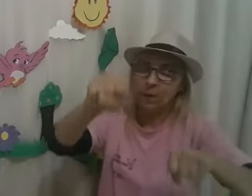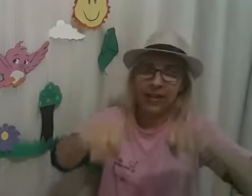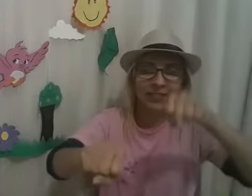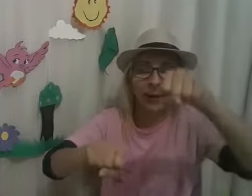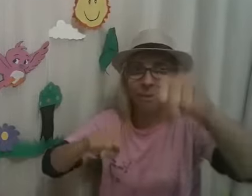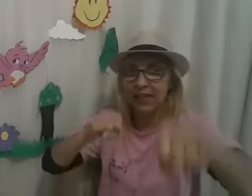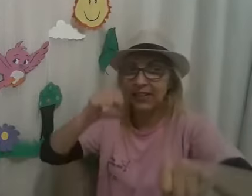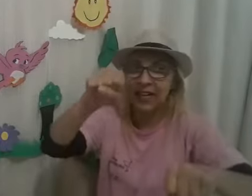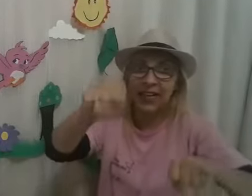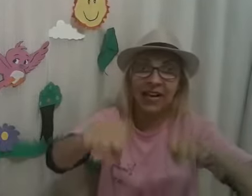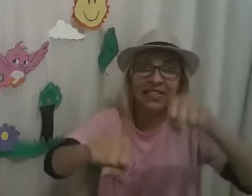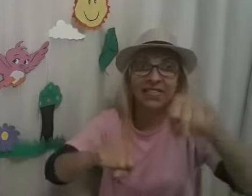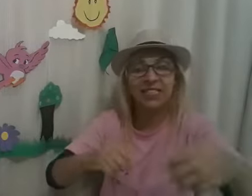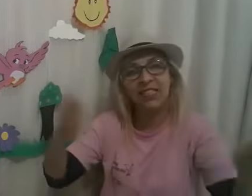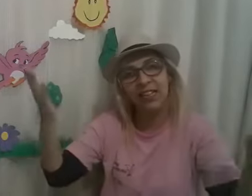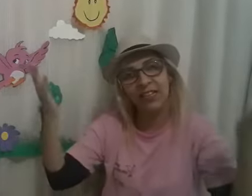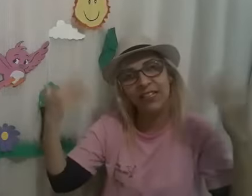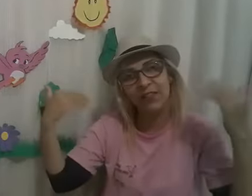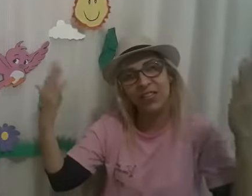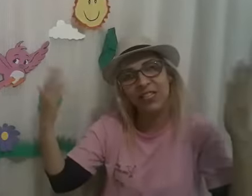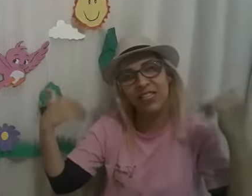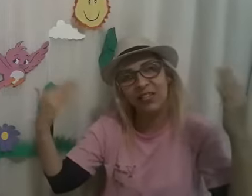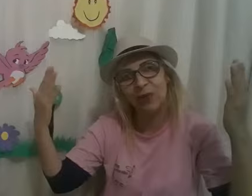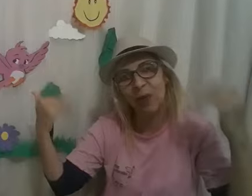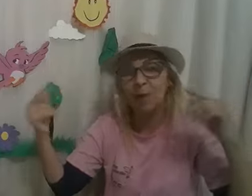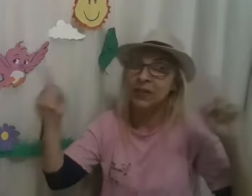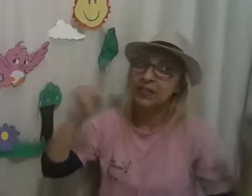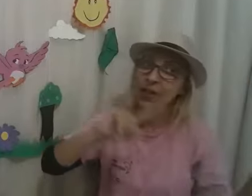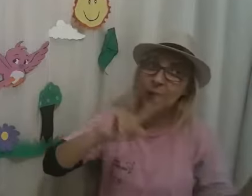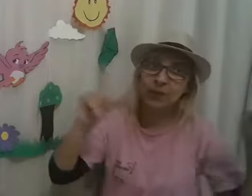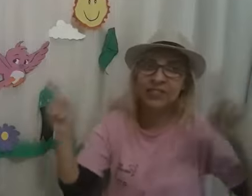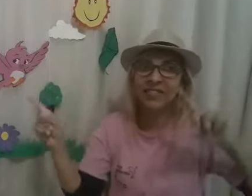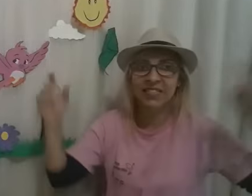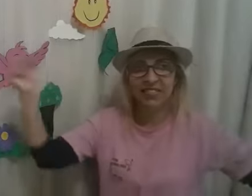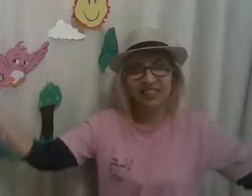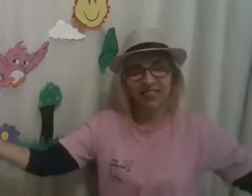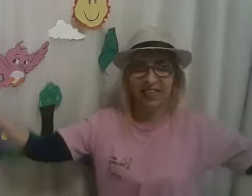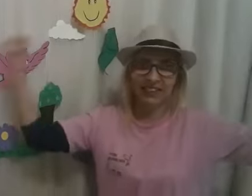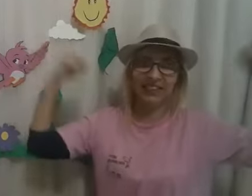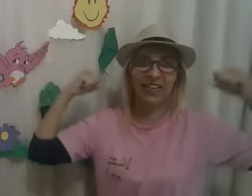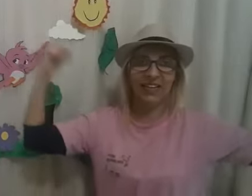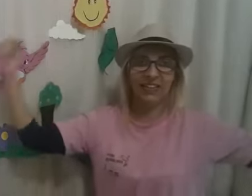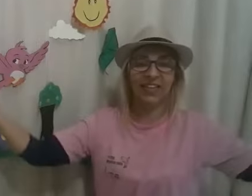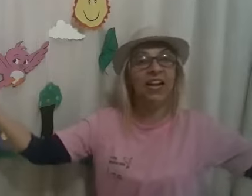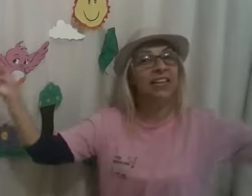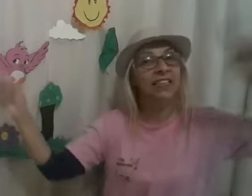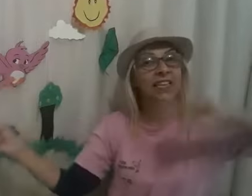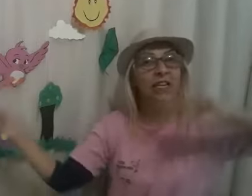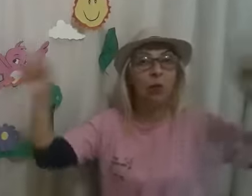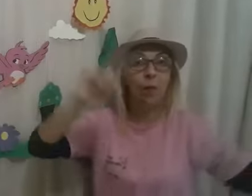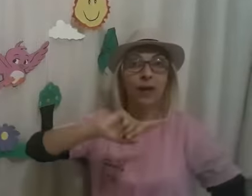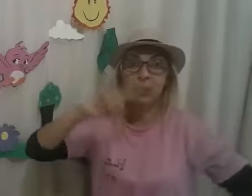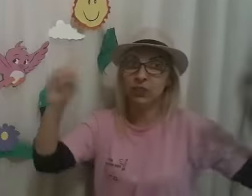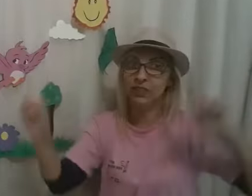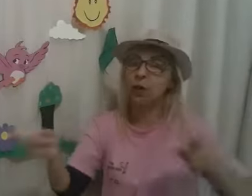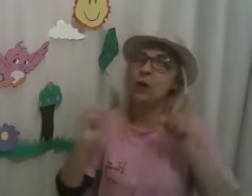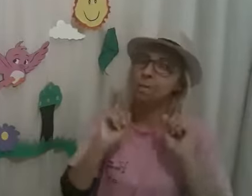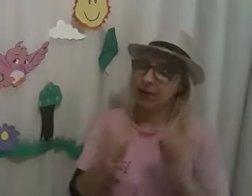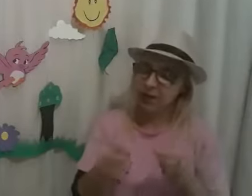comece a pedalar e sinta que ventinho bom. Não precisa ser atleta, nem competição, para